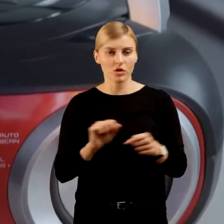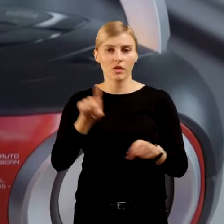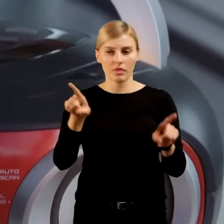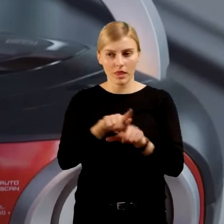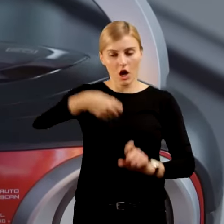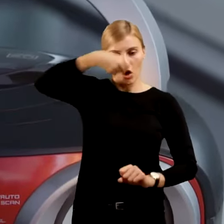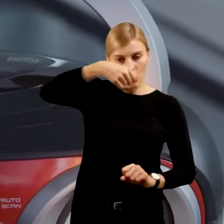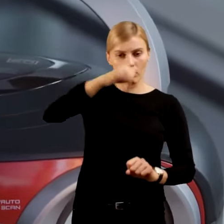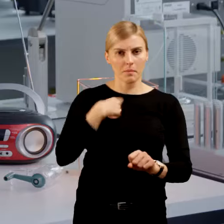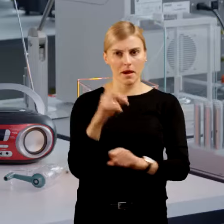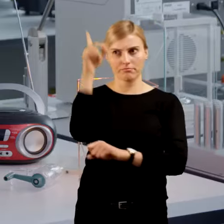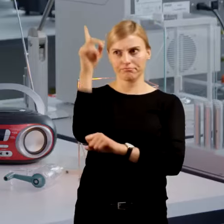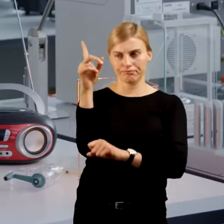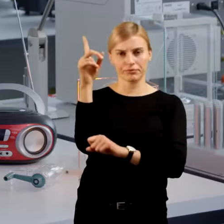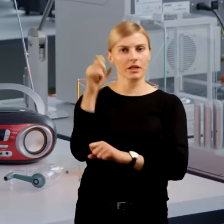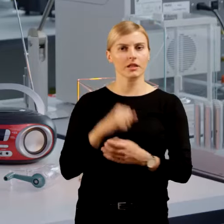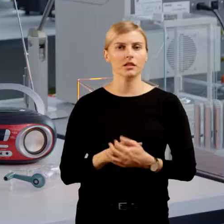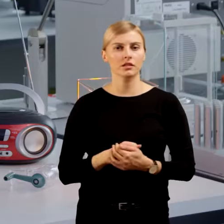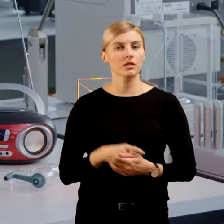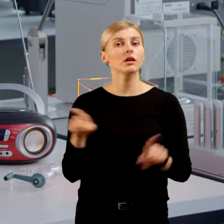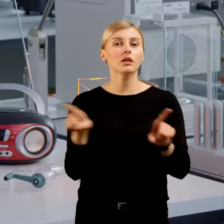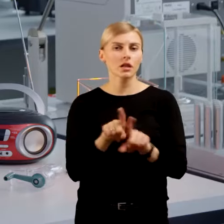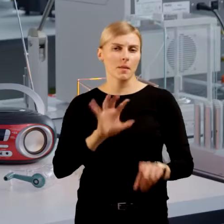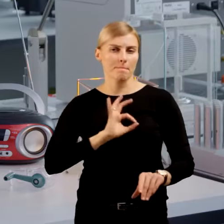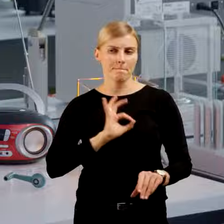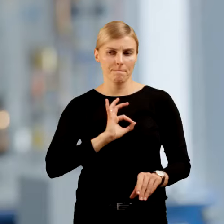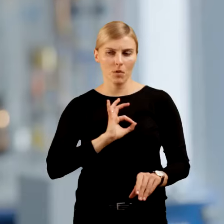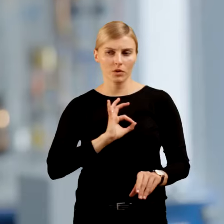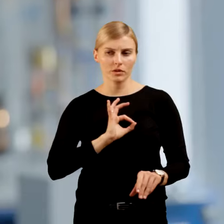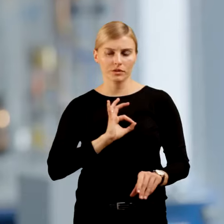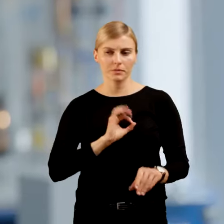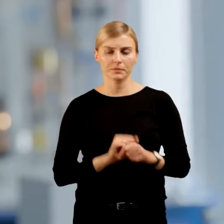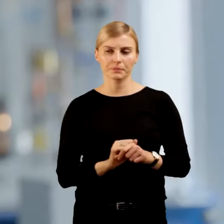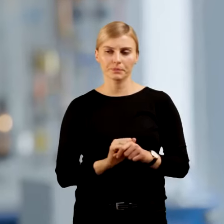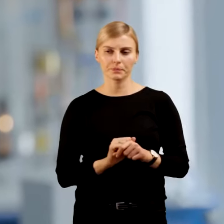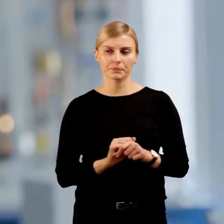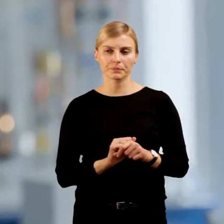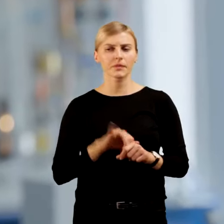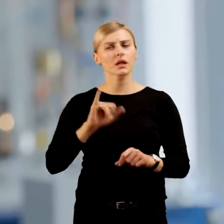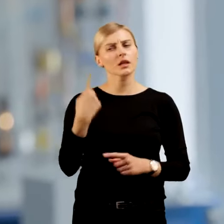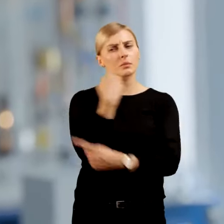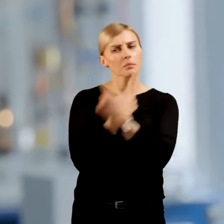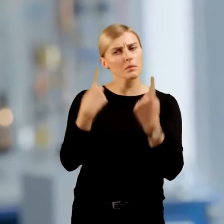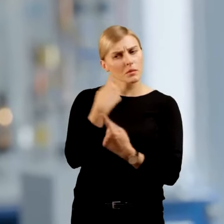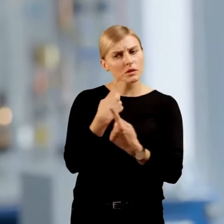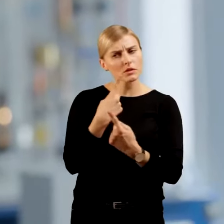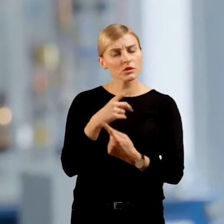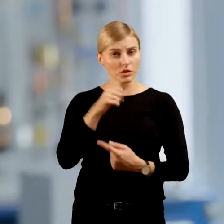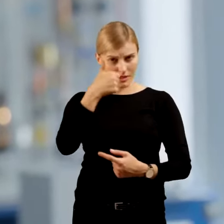i anteny. Tak samo i moje puzzle. A jak myślicie, czy ten jeden